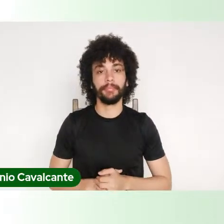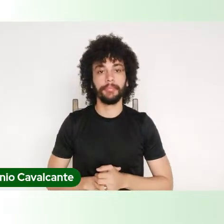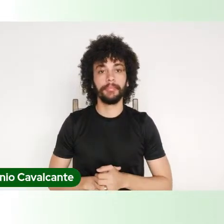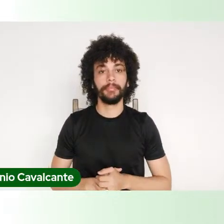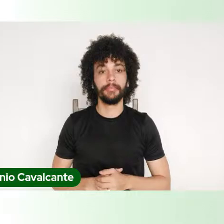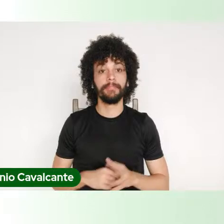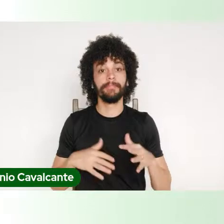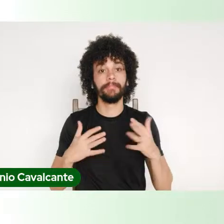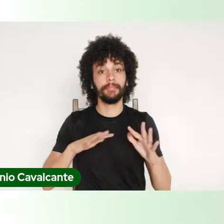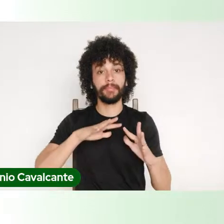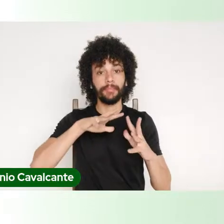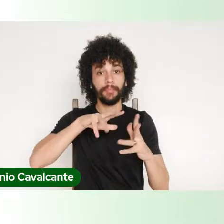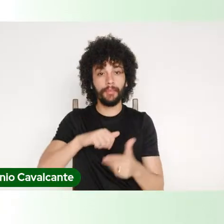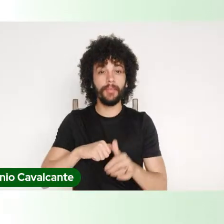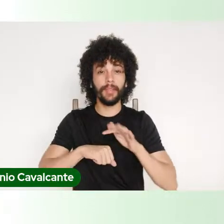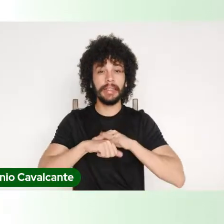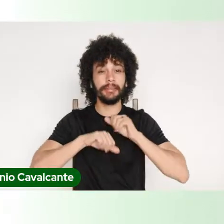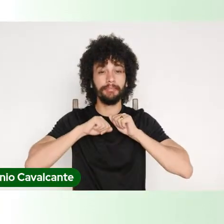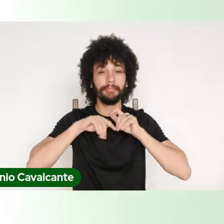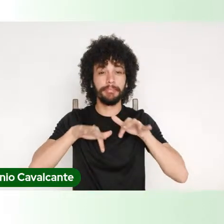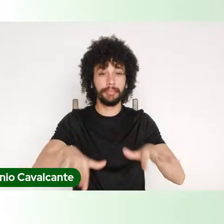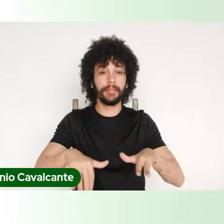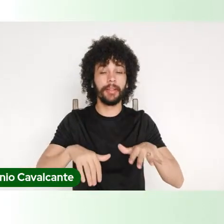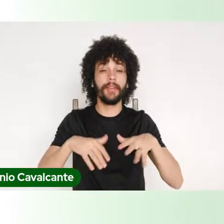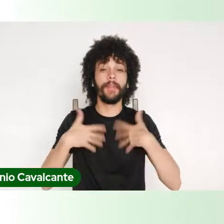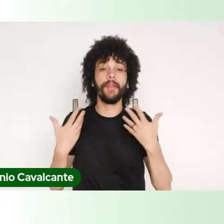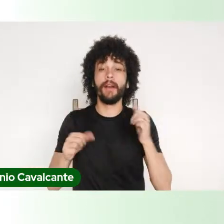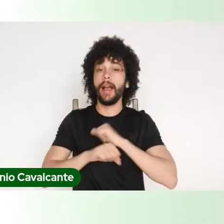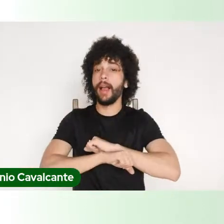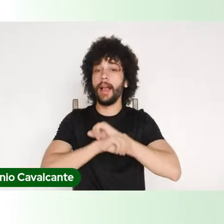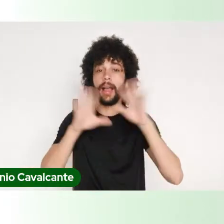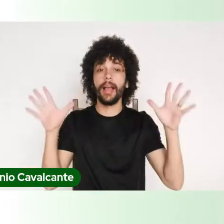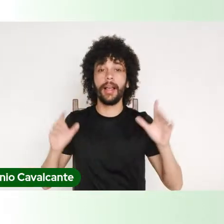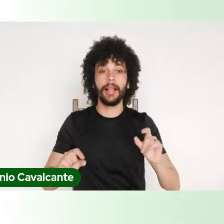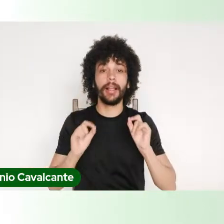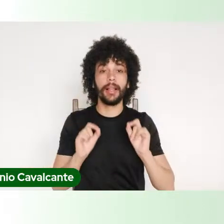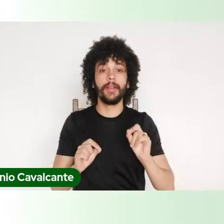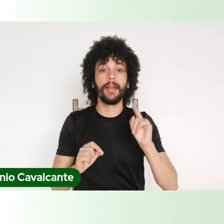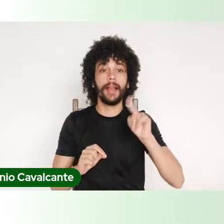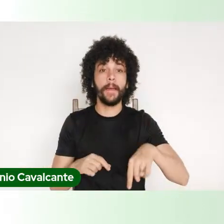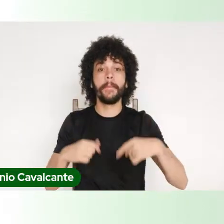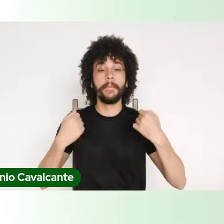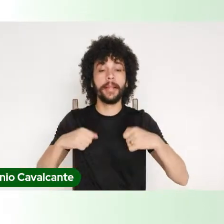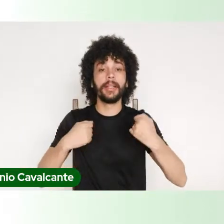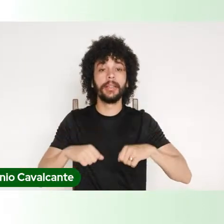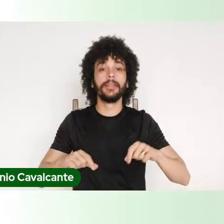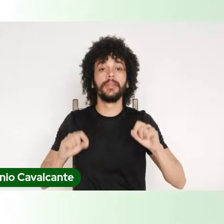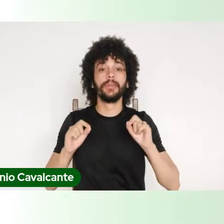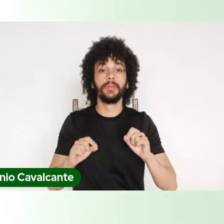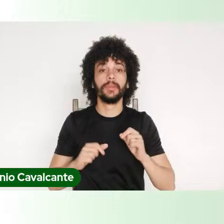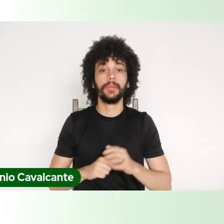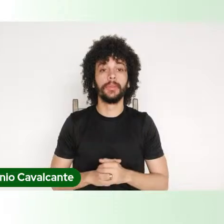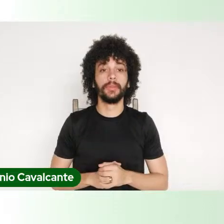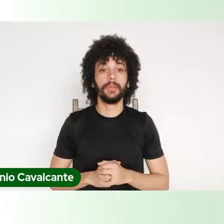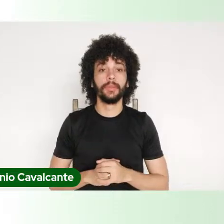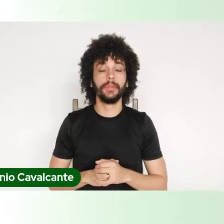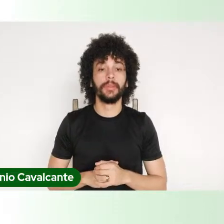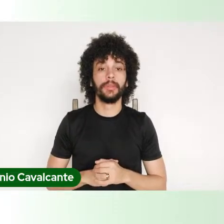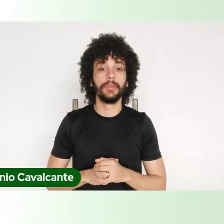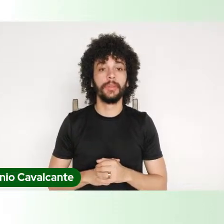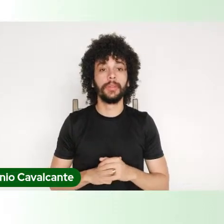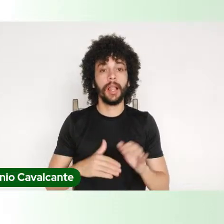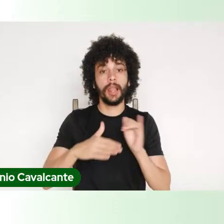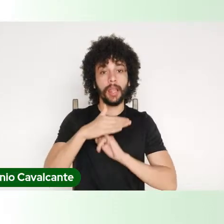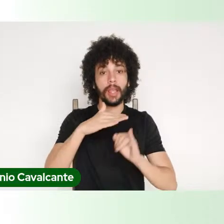pandêmico ficou cada vez mais claro que a necessidade de instituições